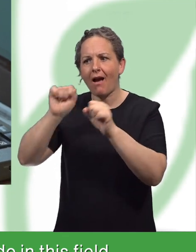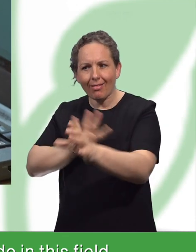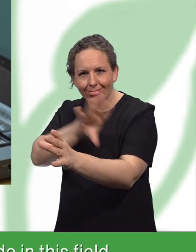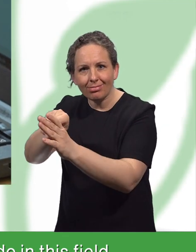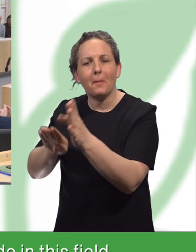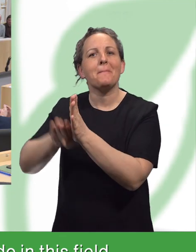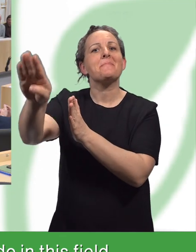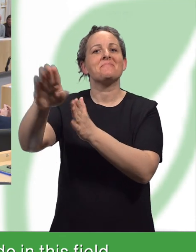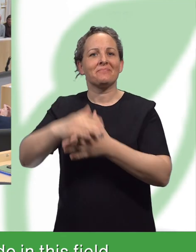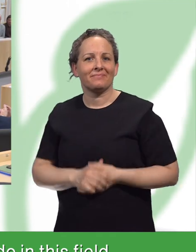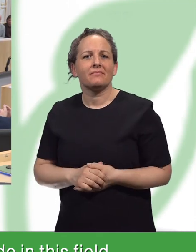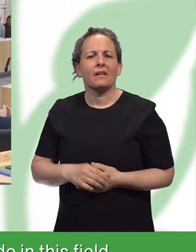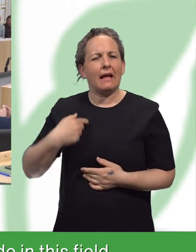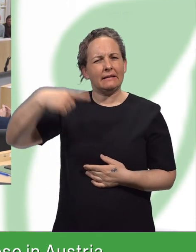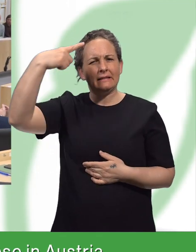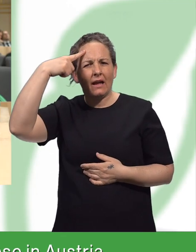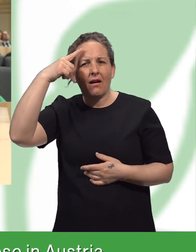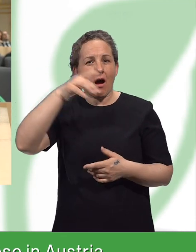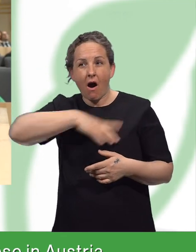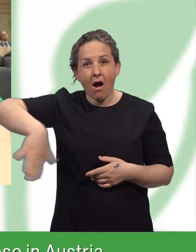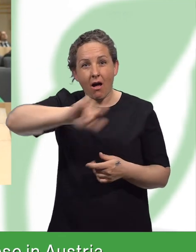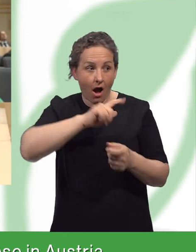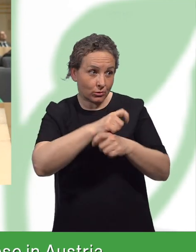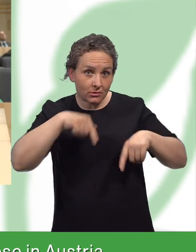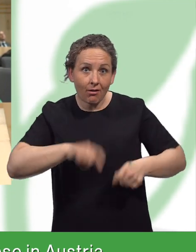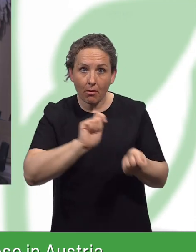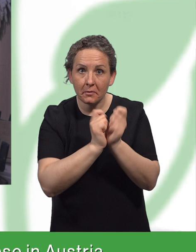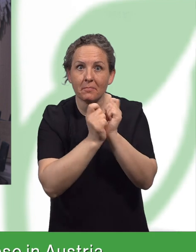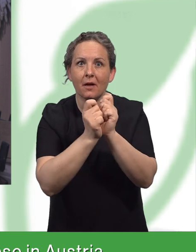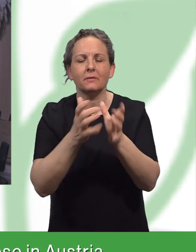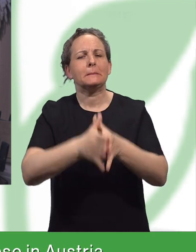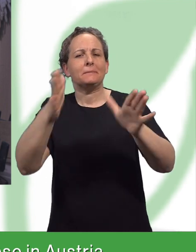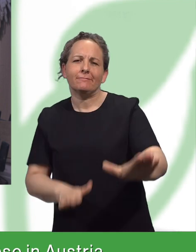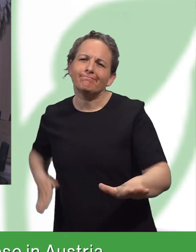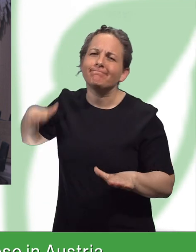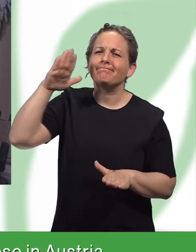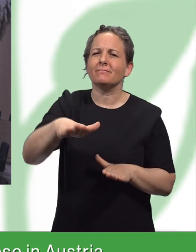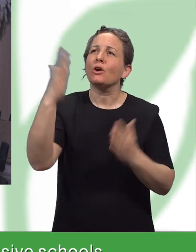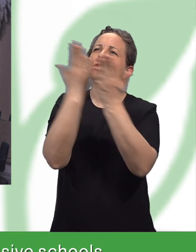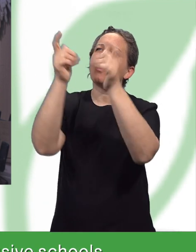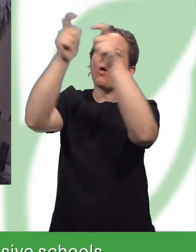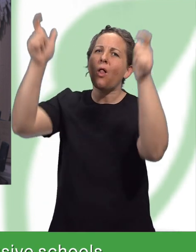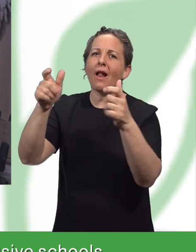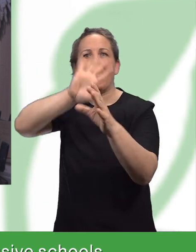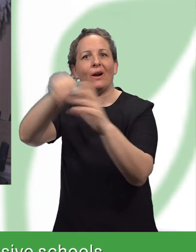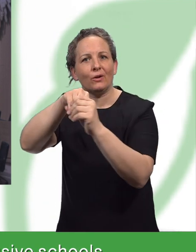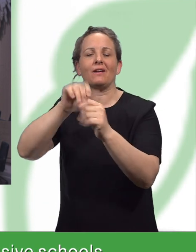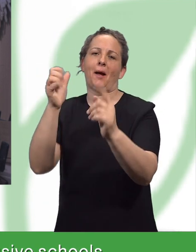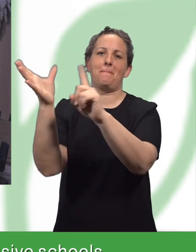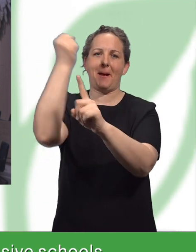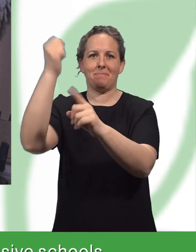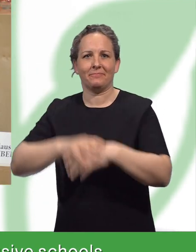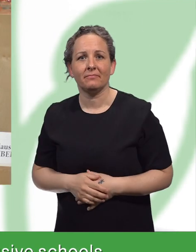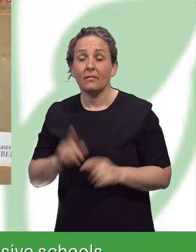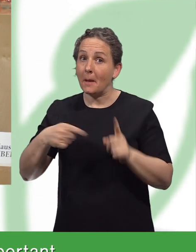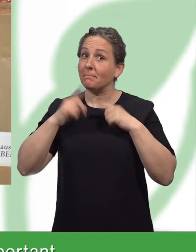in diesem Bereich tun kann. Und ich glaube, dass, wenn wir die alle umsetzen können in Österreich, wir einen großen Schritt zur inklusiven